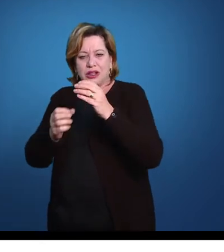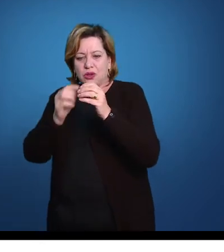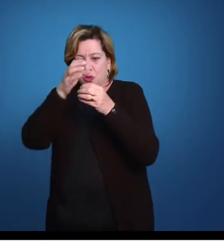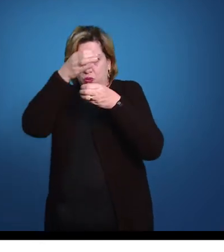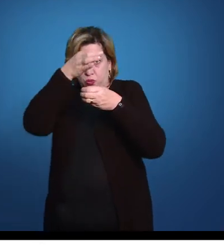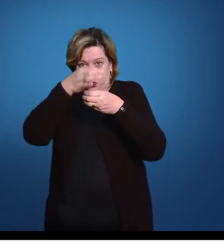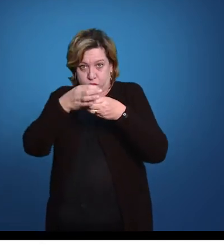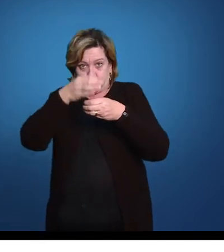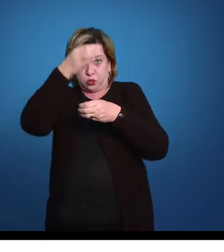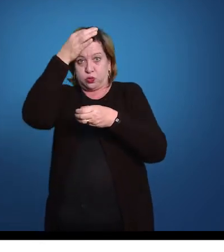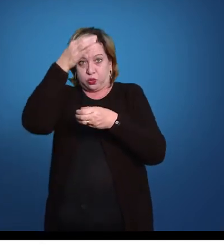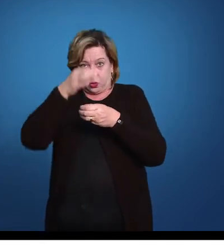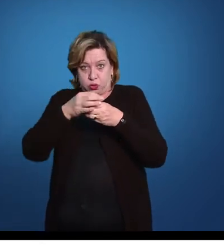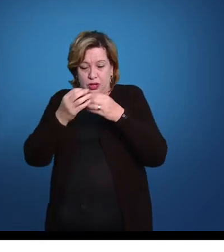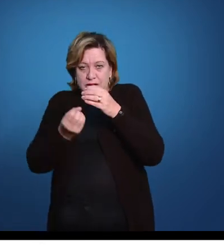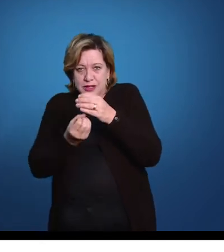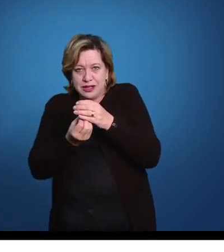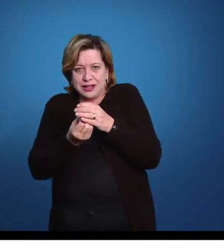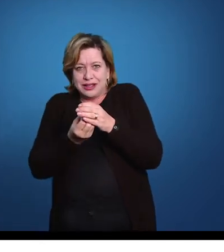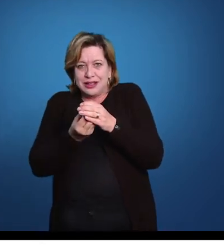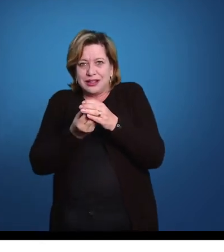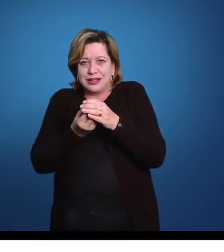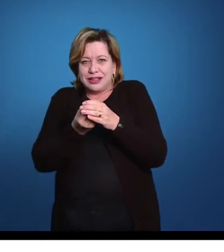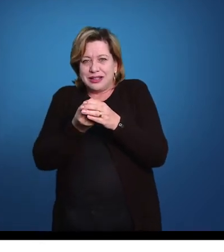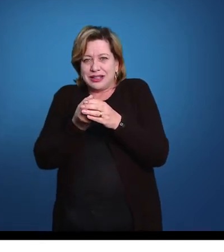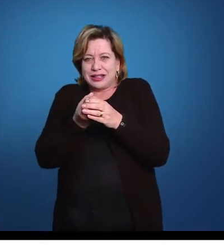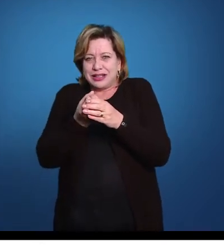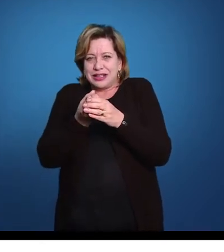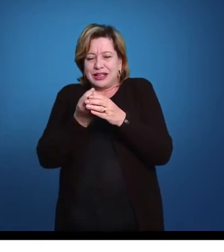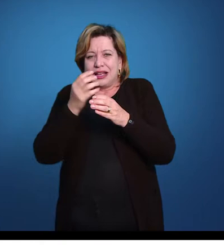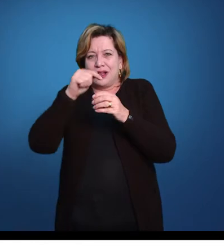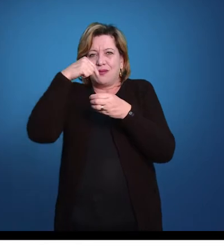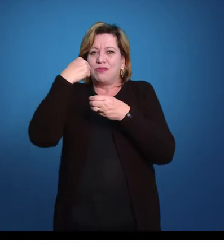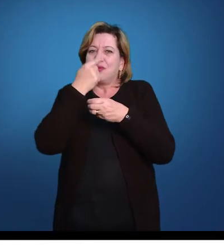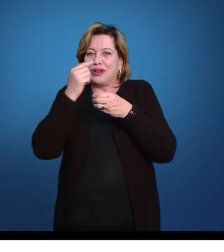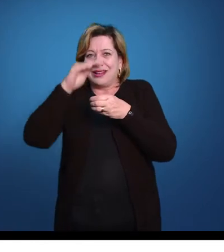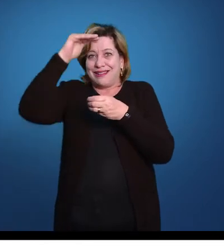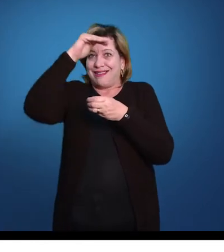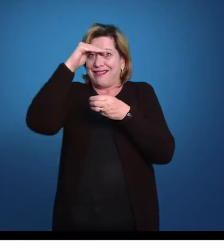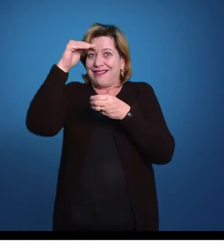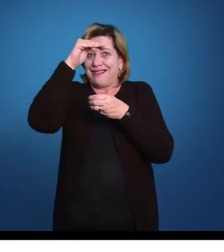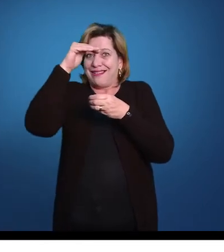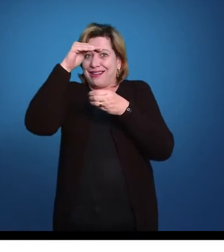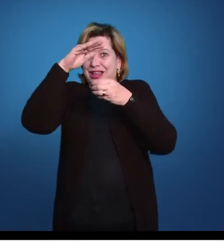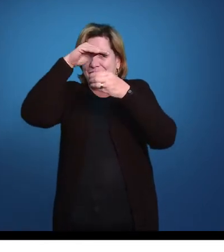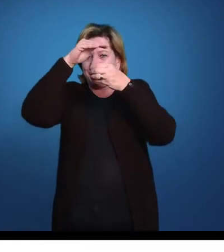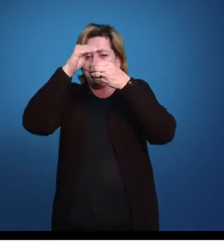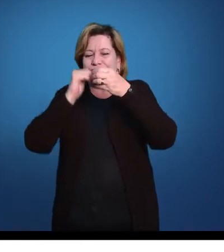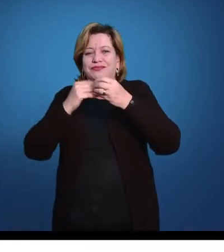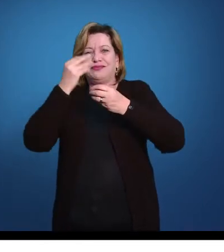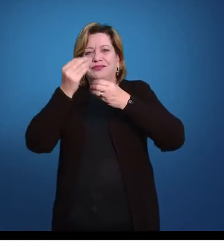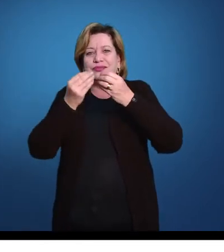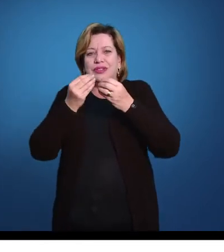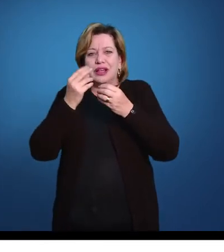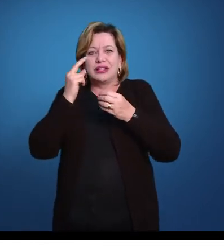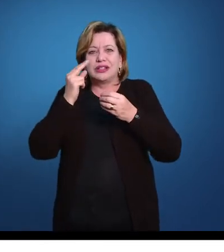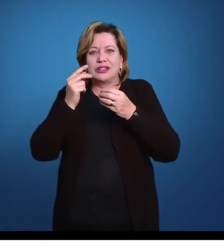uma vez que ele está nessa posição vertical, a boca para cima, região posterior para baixo, a gente volta a usar aquela